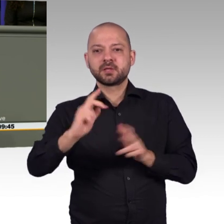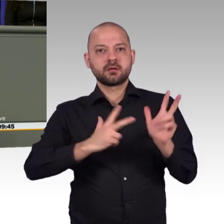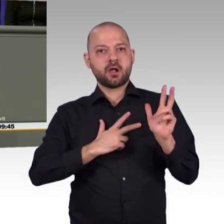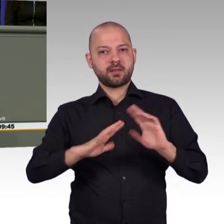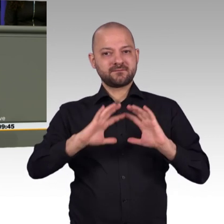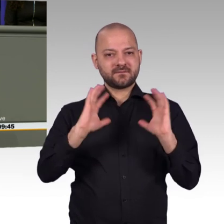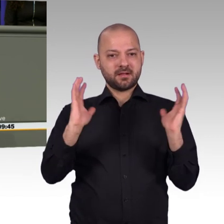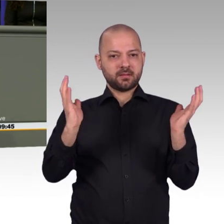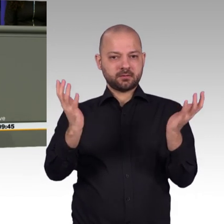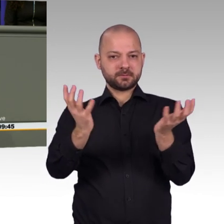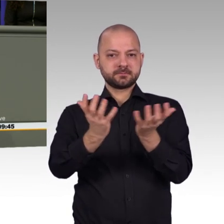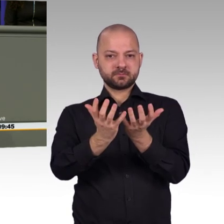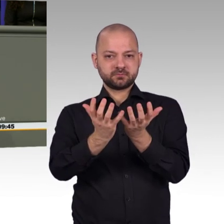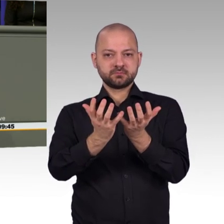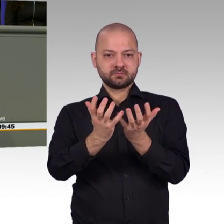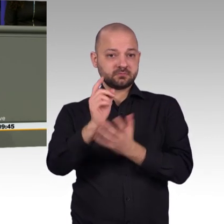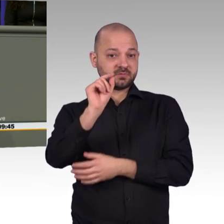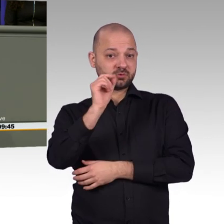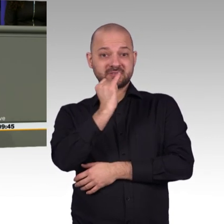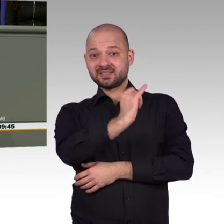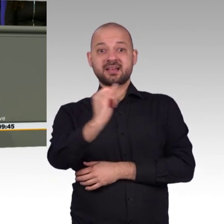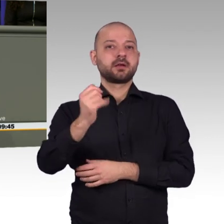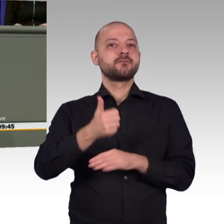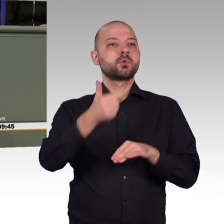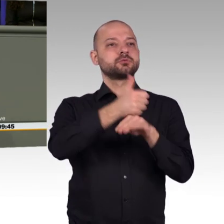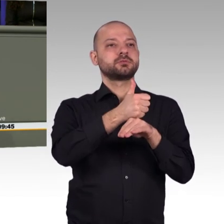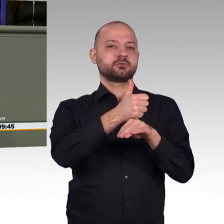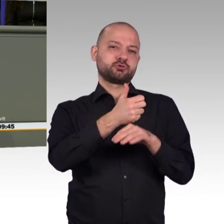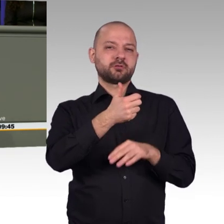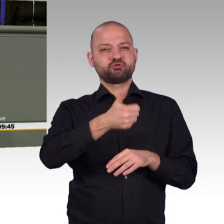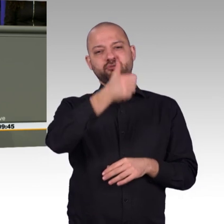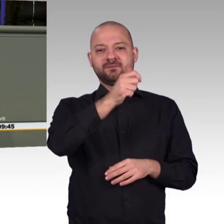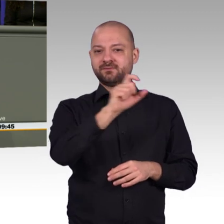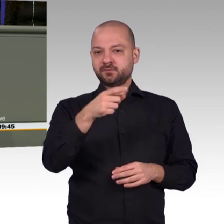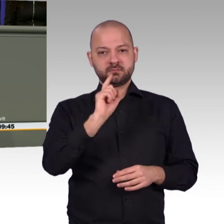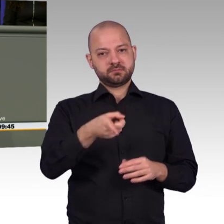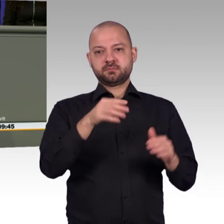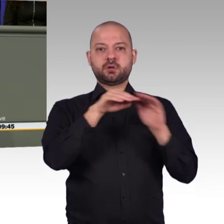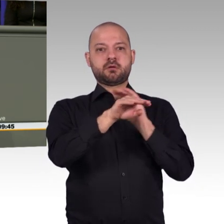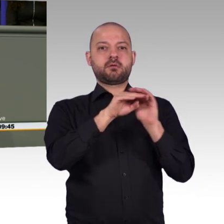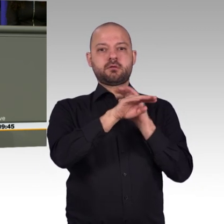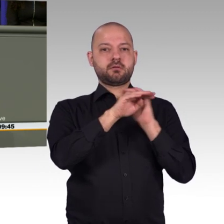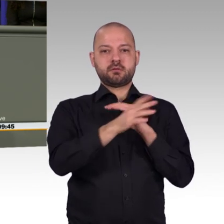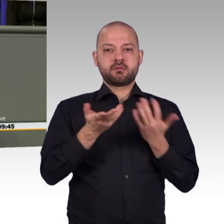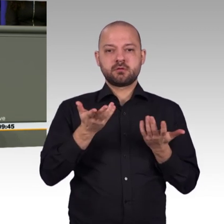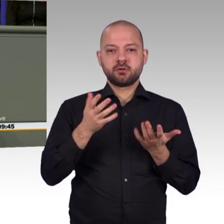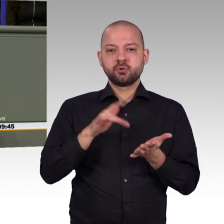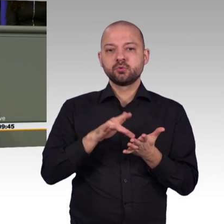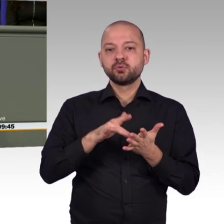Daher haben Wirtschaft und Bevölkerung einen Anspruch darauf zu wissen, in welchem Rahmen und unter welchen Bedingungen